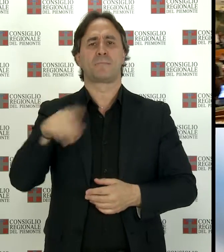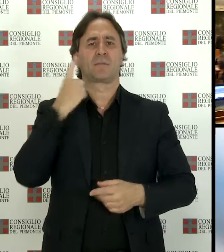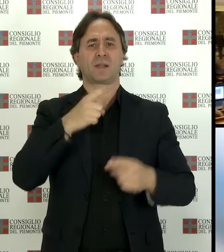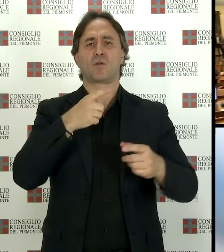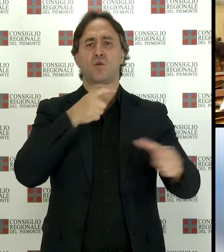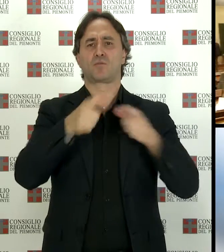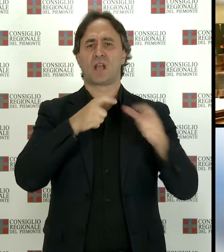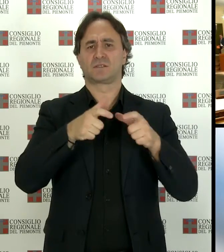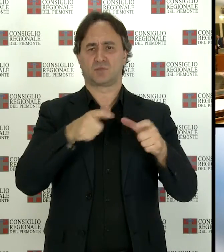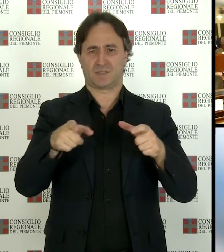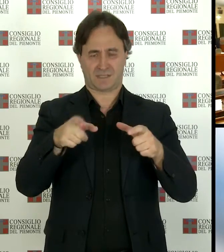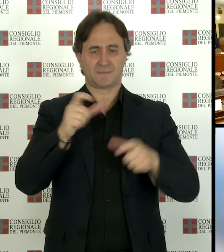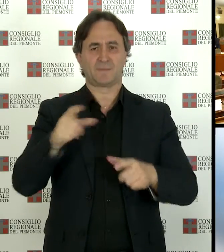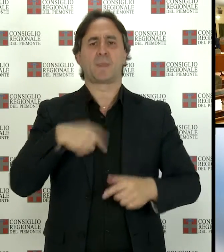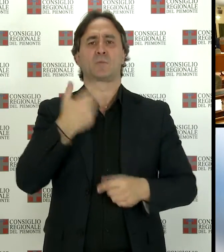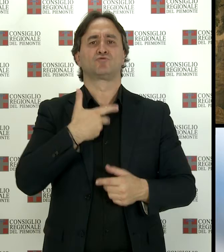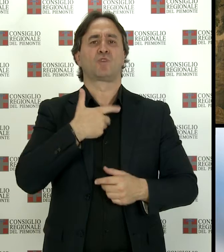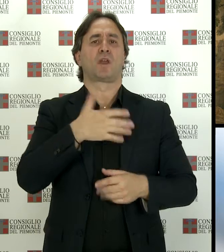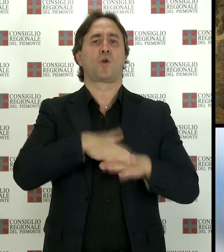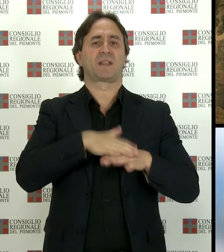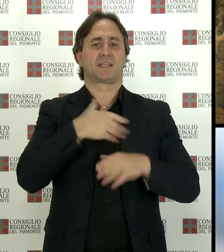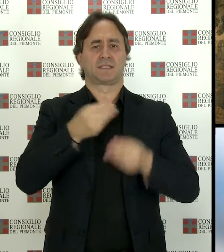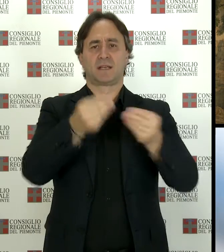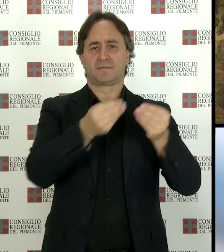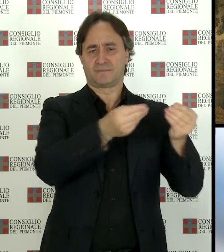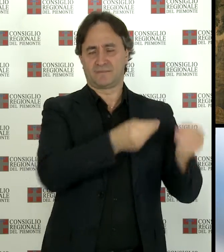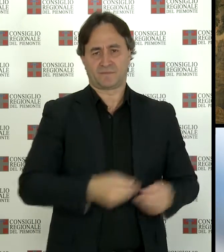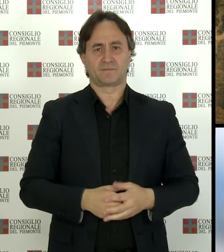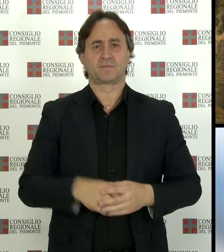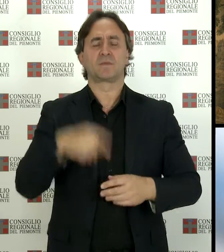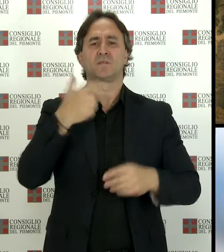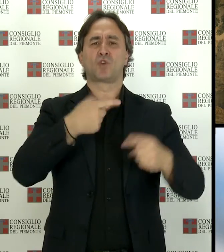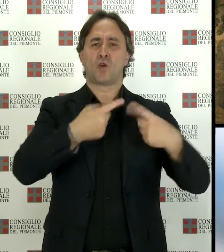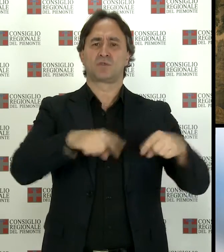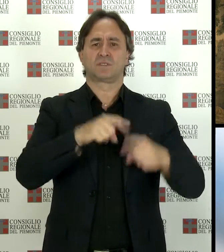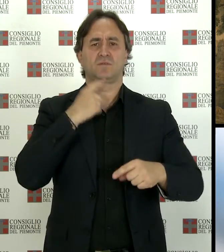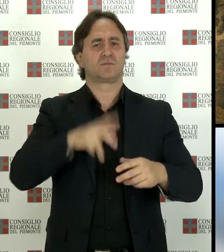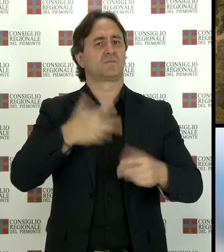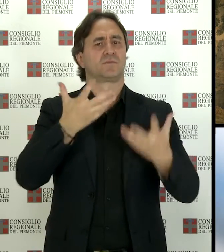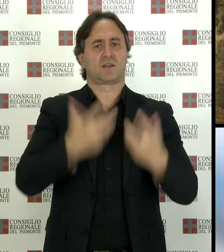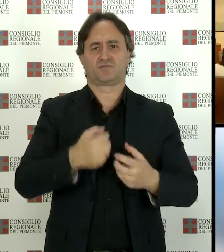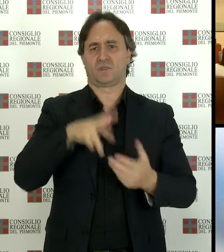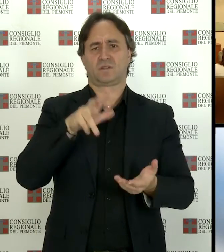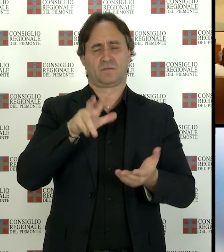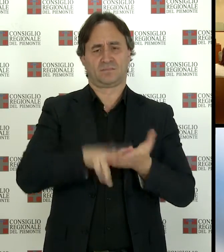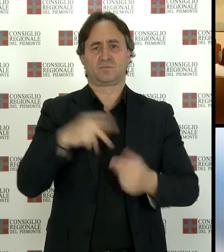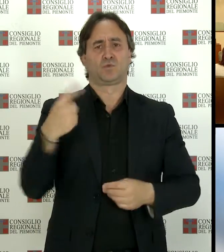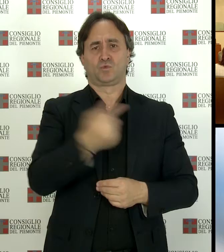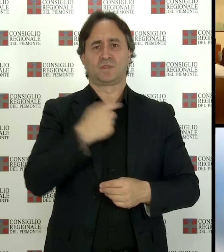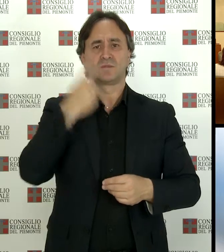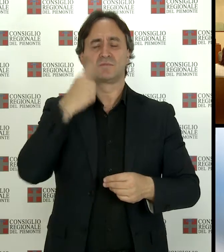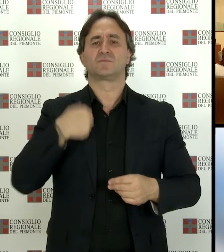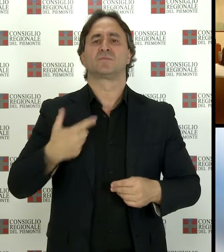effettuato altre nomine di competenza. Il Consiglio ha inoltre approvato all'unanimità l'adesione della Regione alla Fondazione Donazione